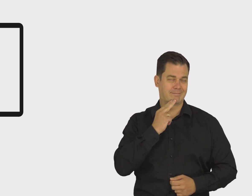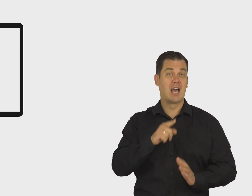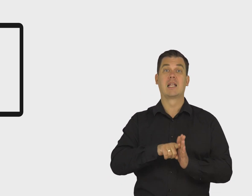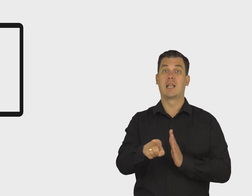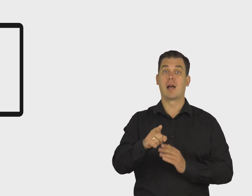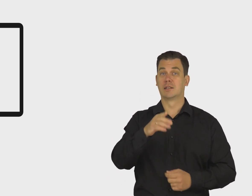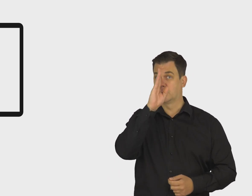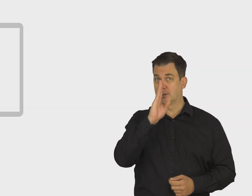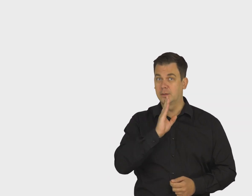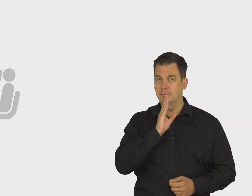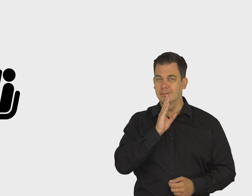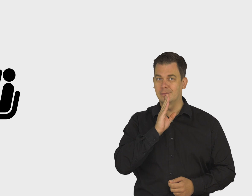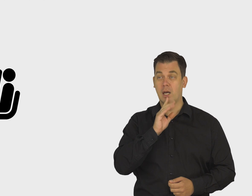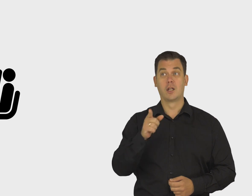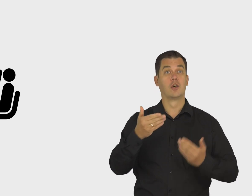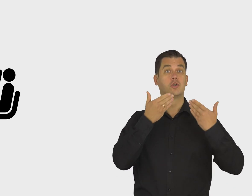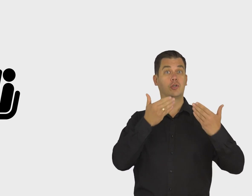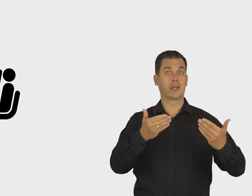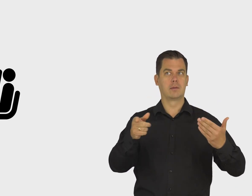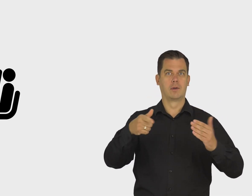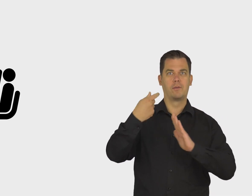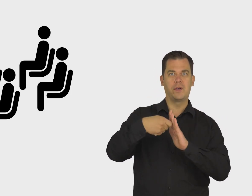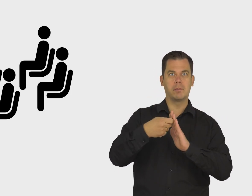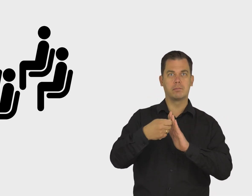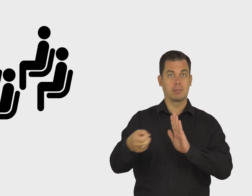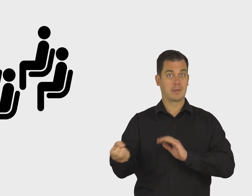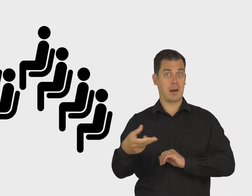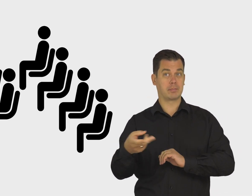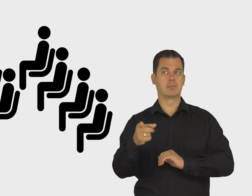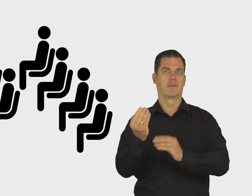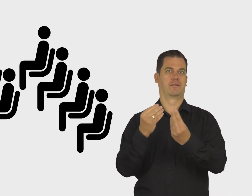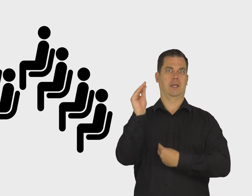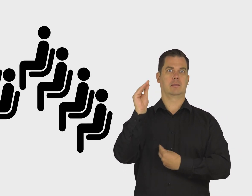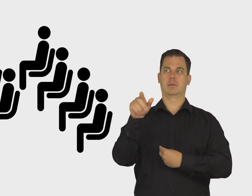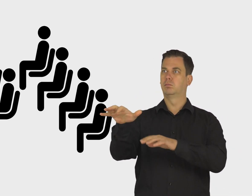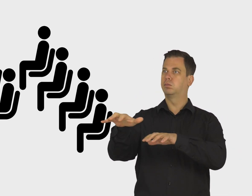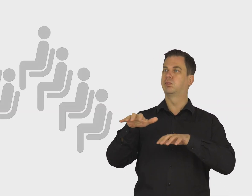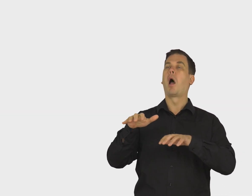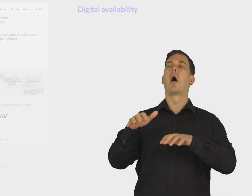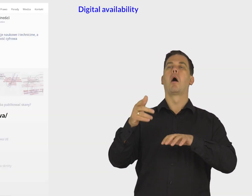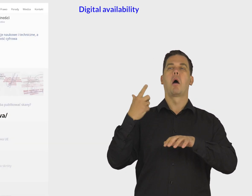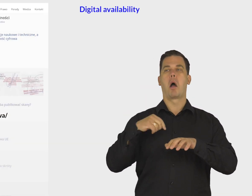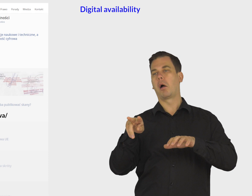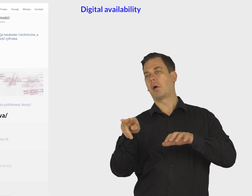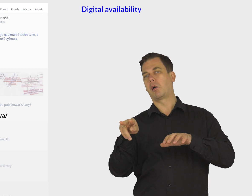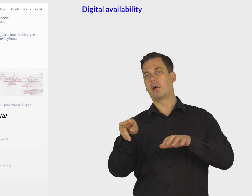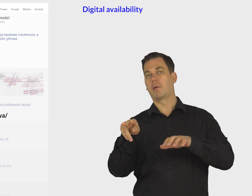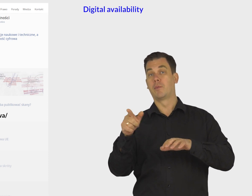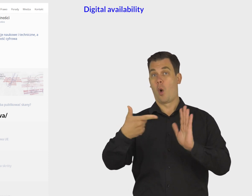niedosłyszące. Dzięki temu film jest dostępny dla większej grupy odbiorców. Na mocy ustawy o dostępności